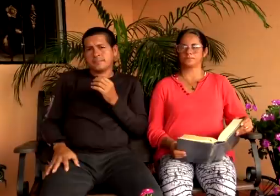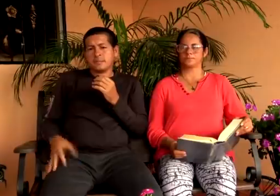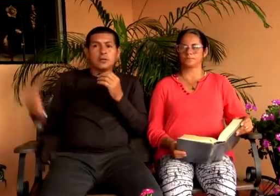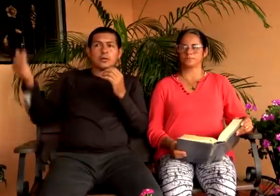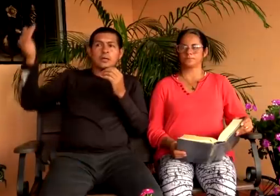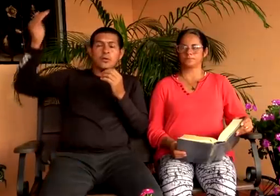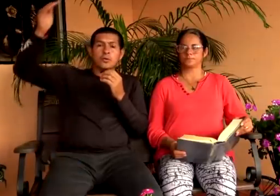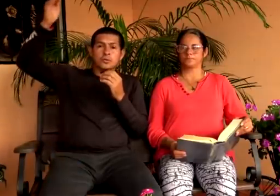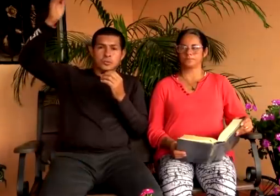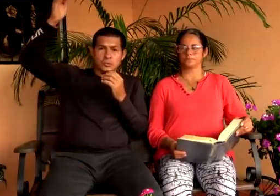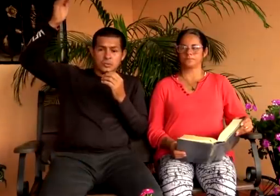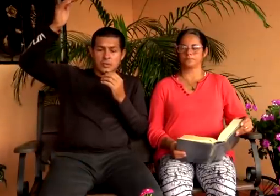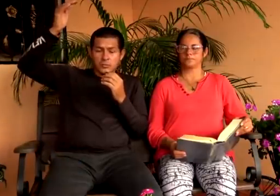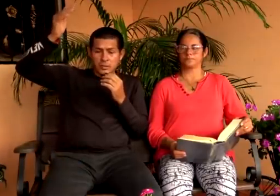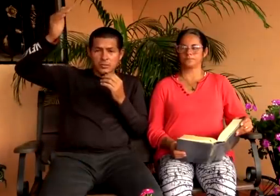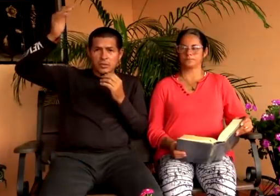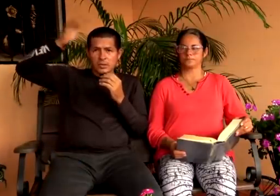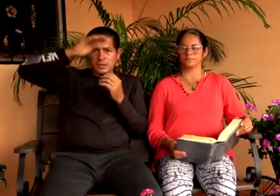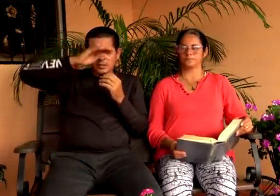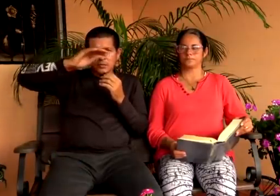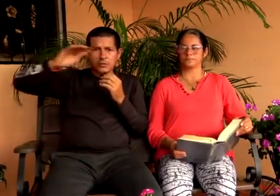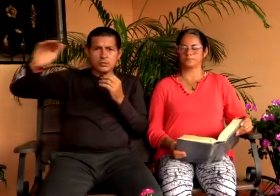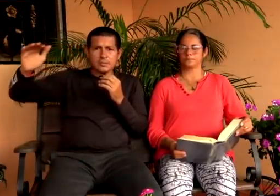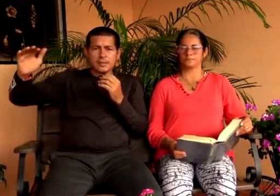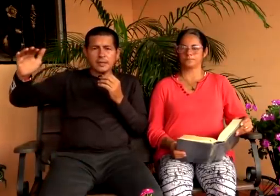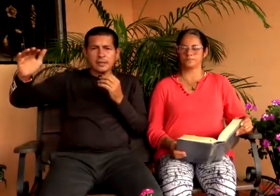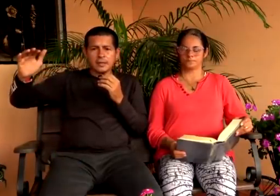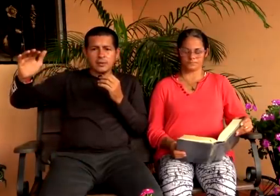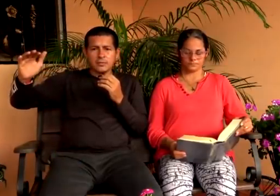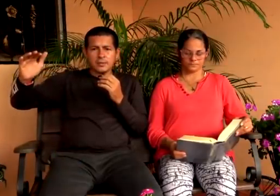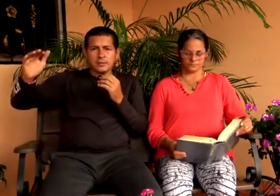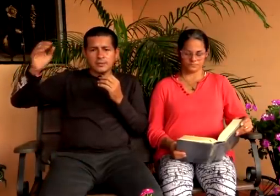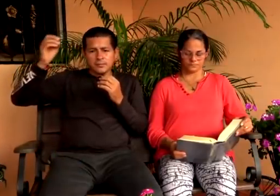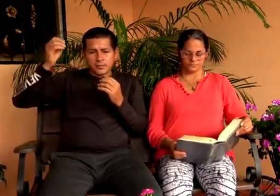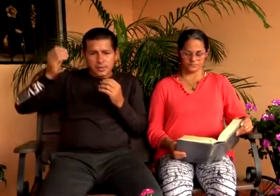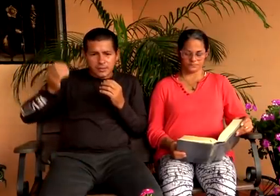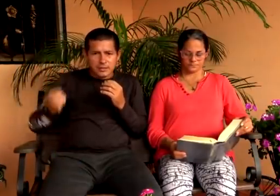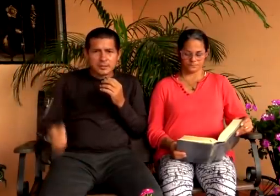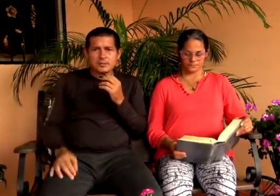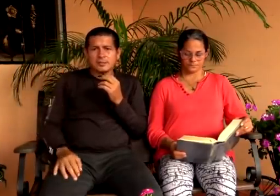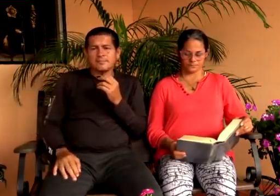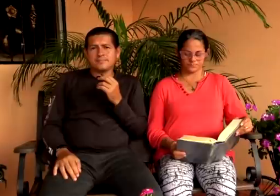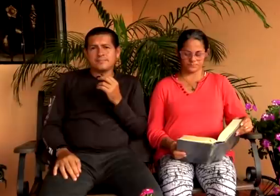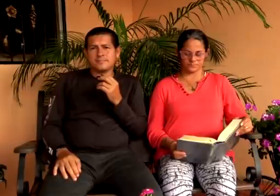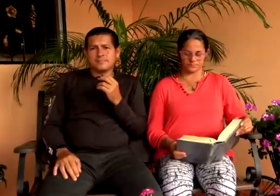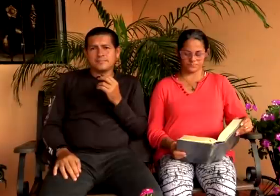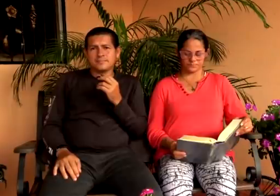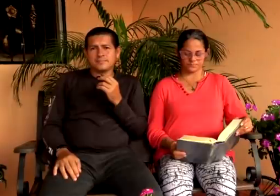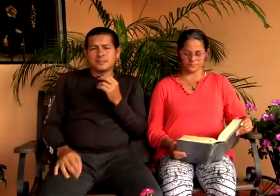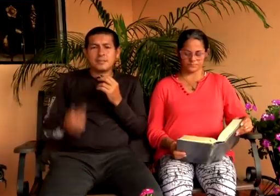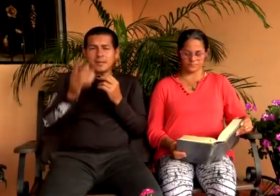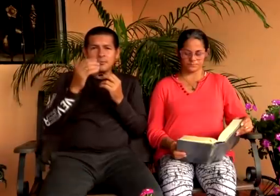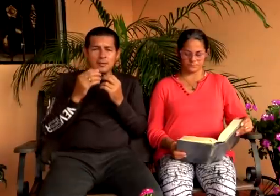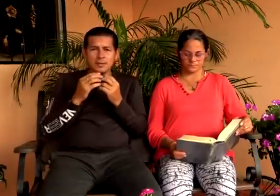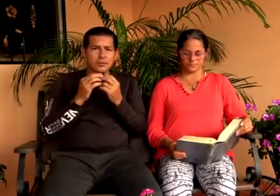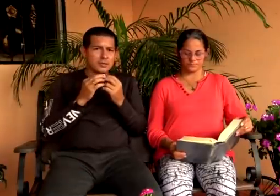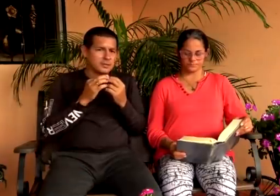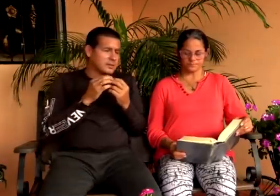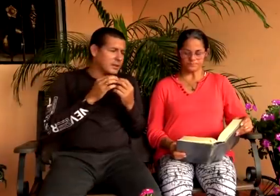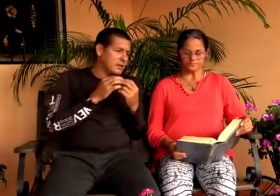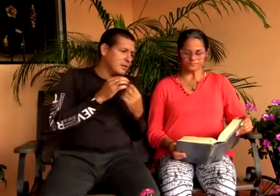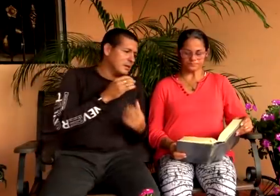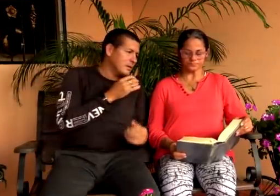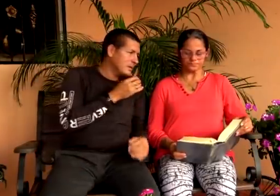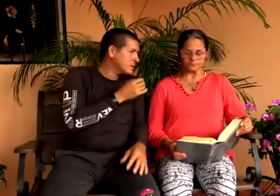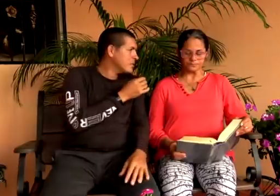y lo que dios ha unido que no lo separe el hombre ¿por qué no lo aceptan? terminamos mateo